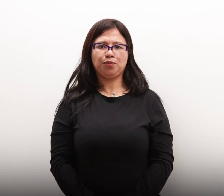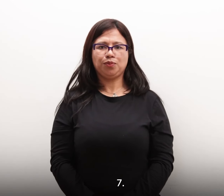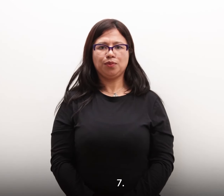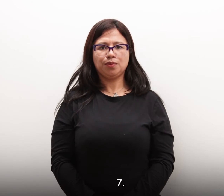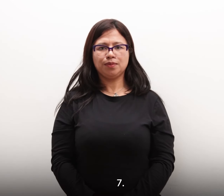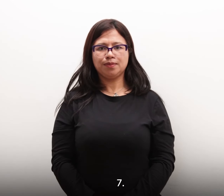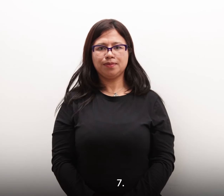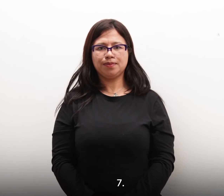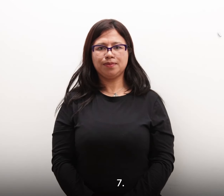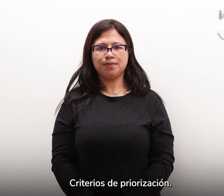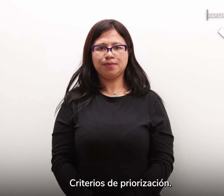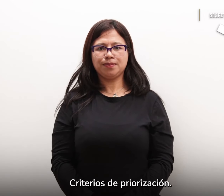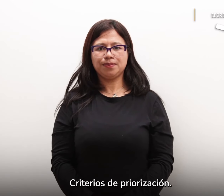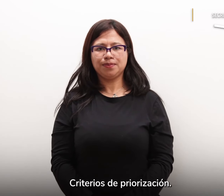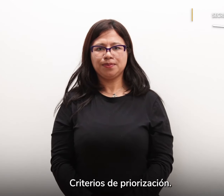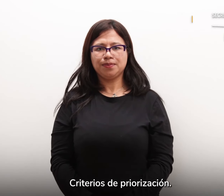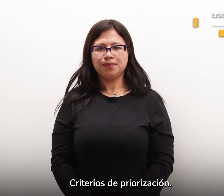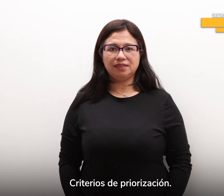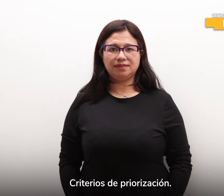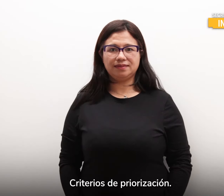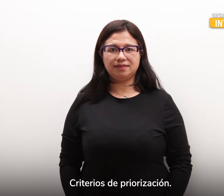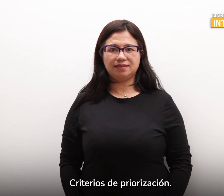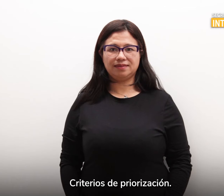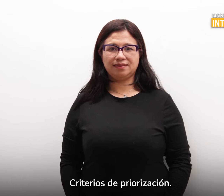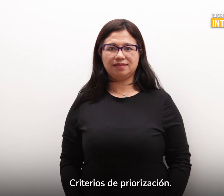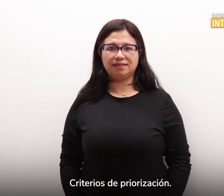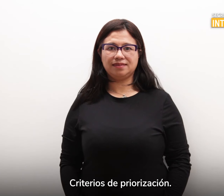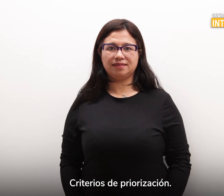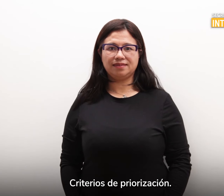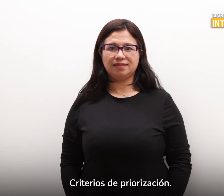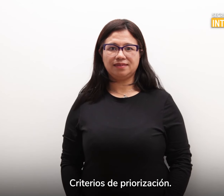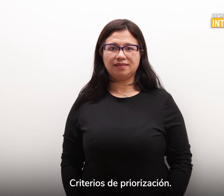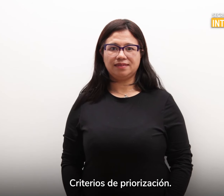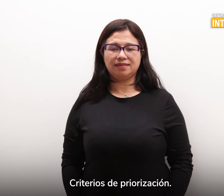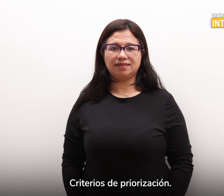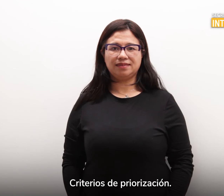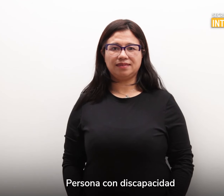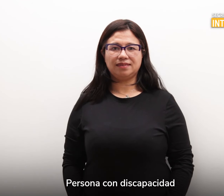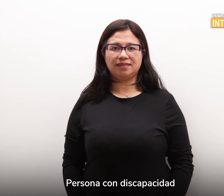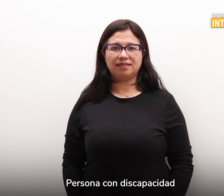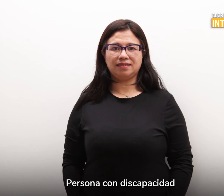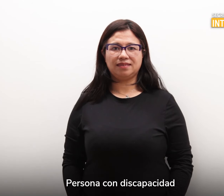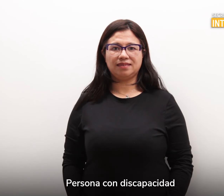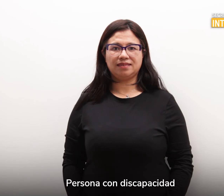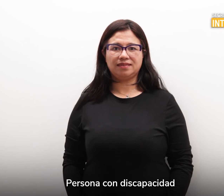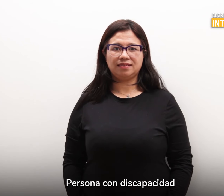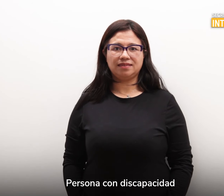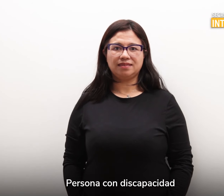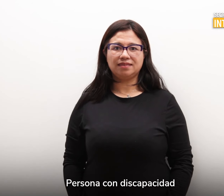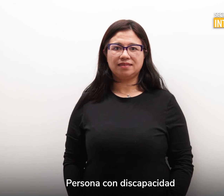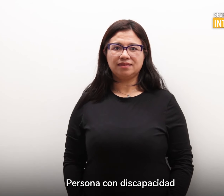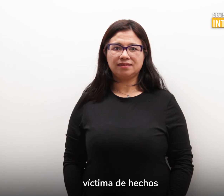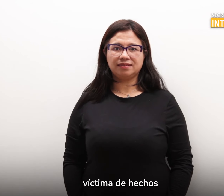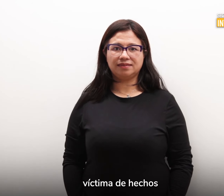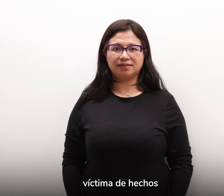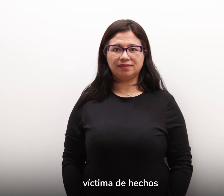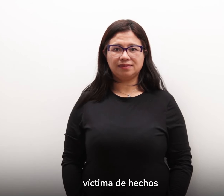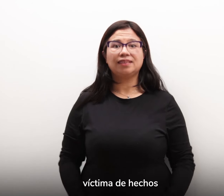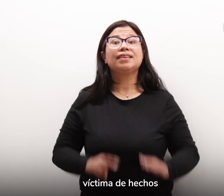7. Criterios de priorización Persona con discapacidad, víctima de hechos